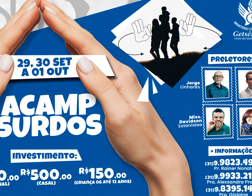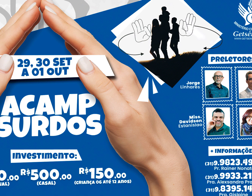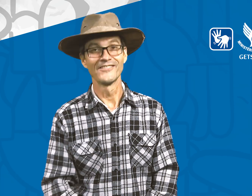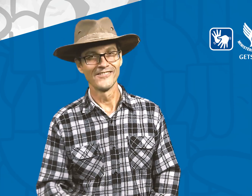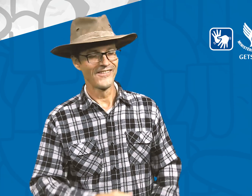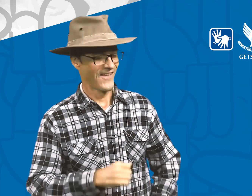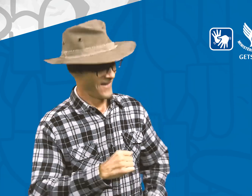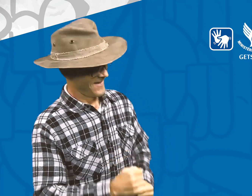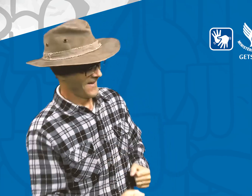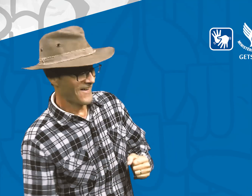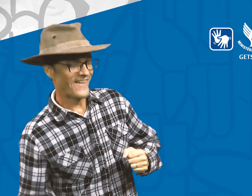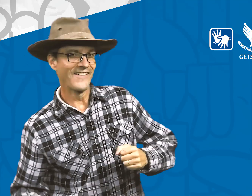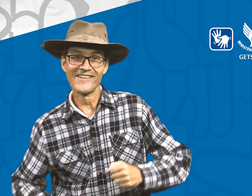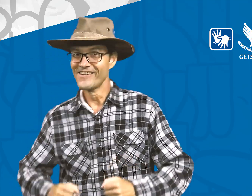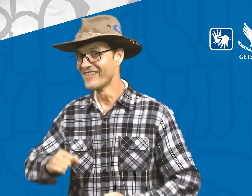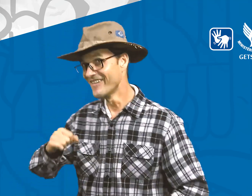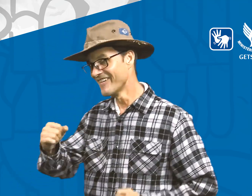Já estou em clima de festa